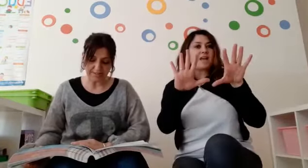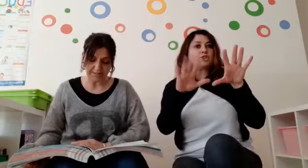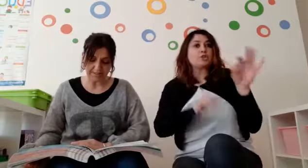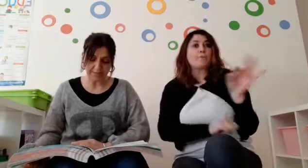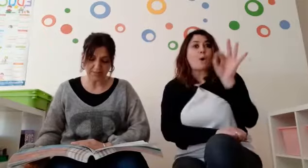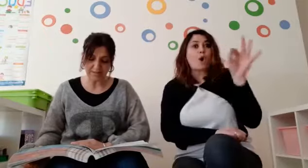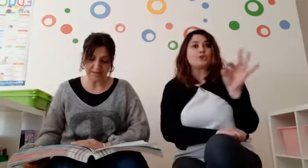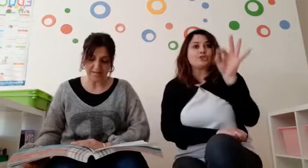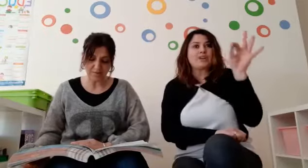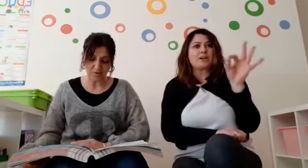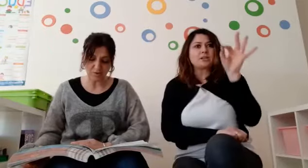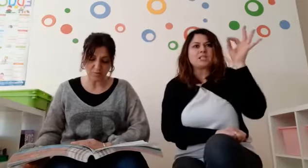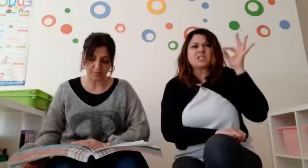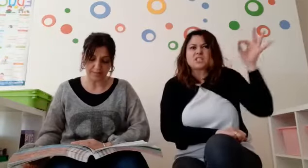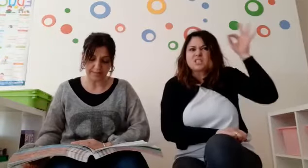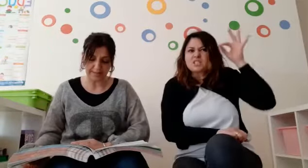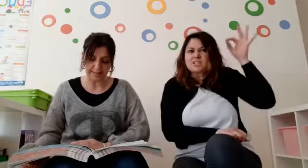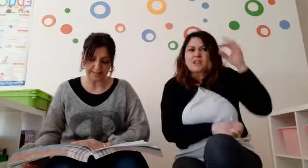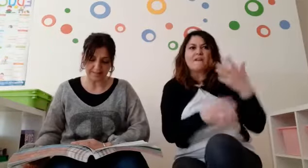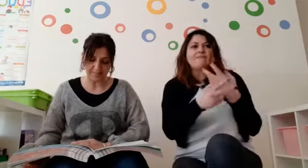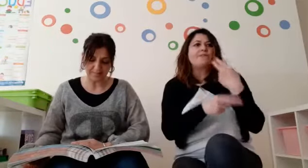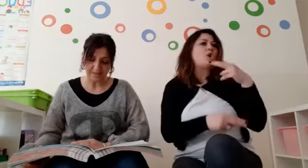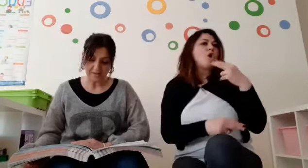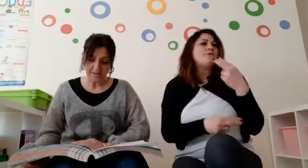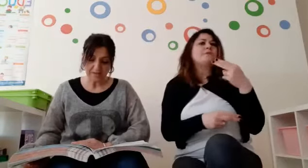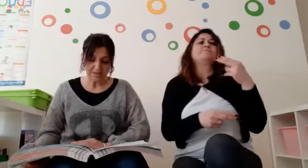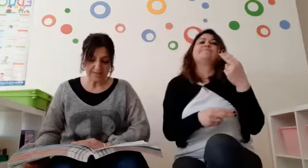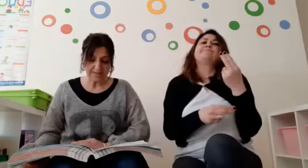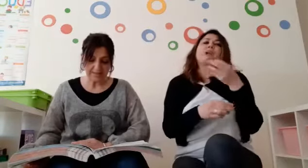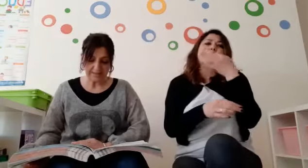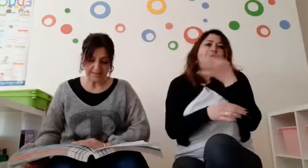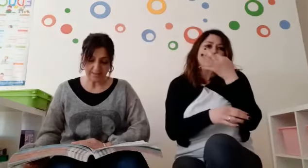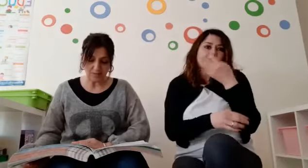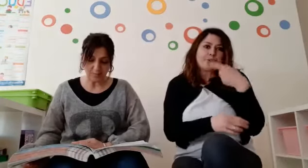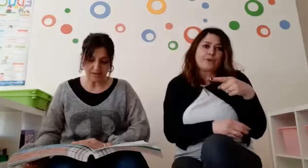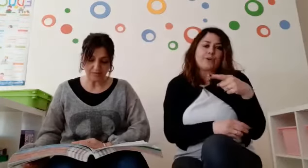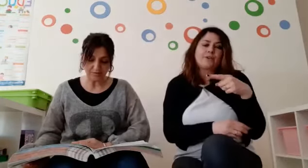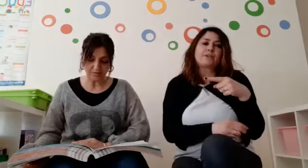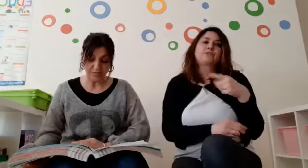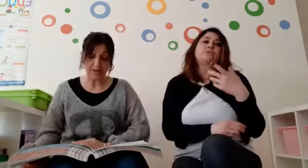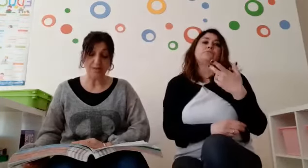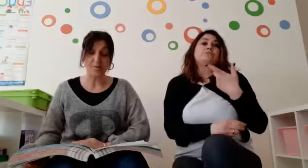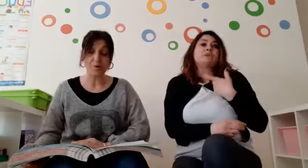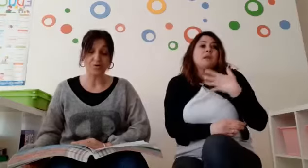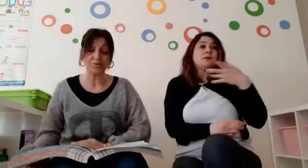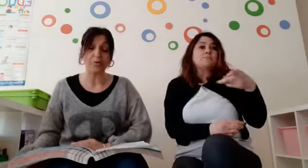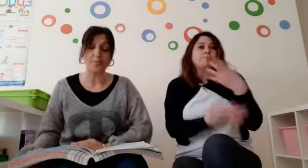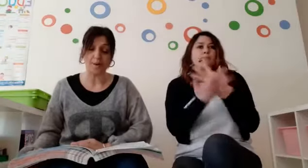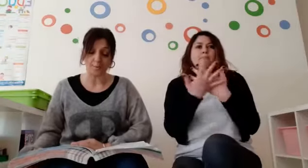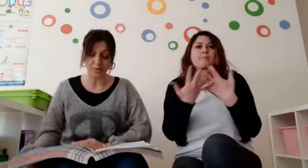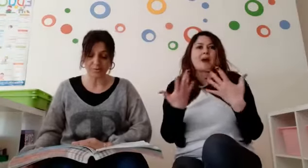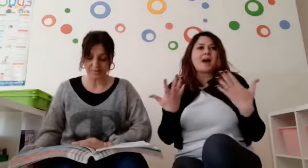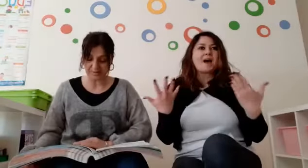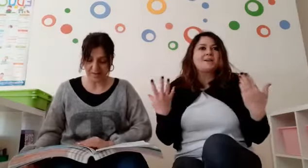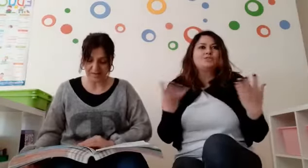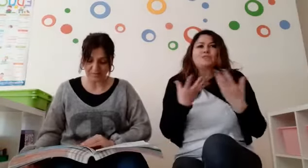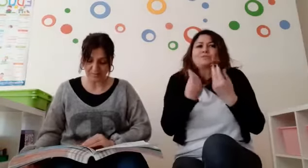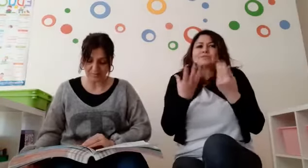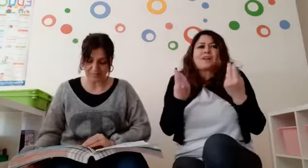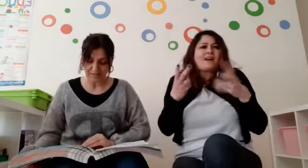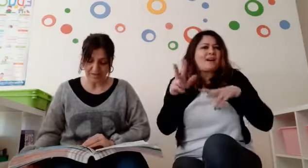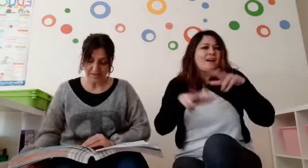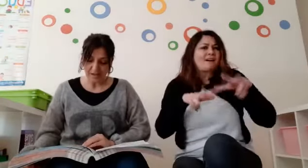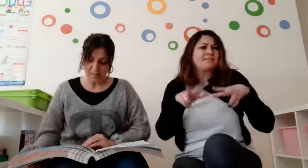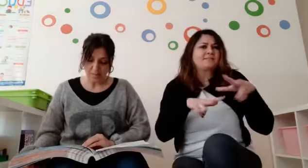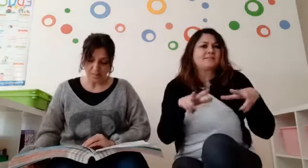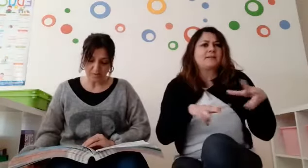moscellini che ronzavano sui fiorellini. C'è da dire che quel prato era molto ma molto animato.